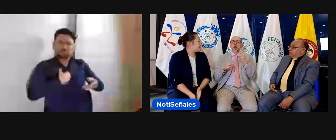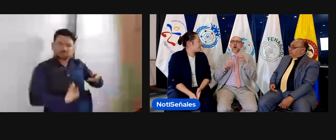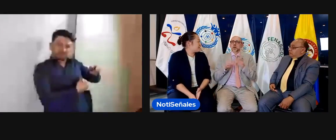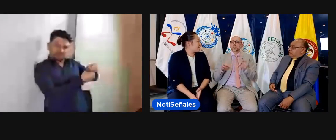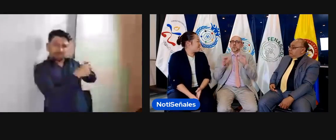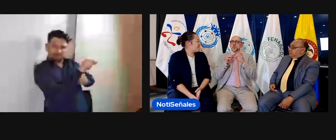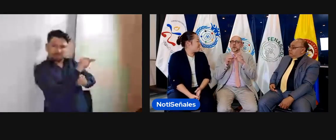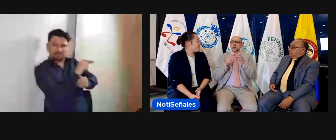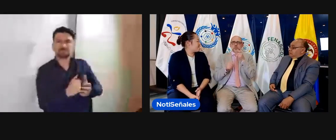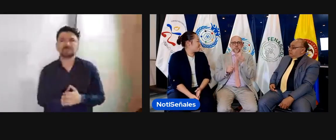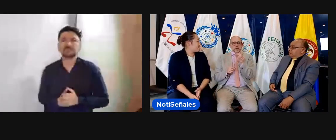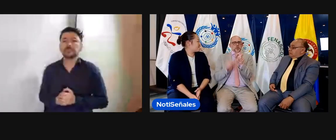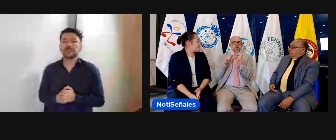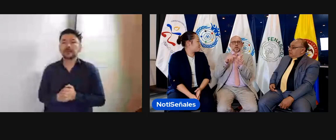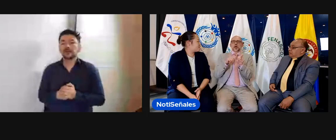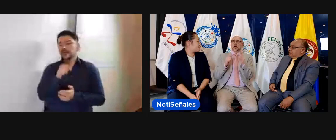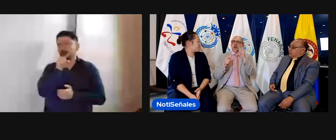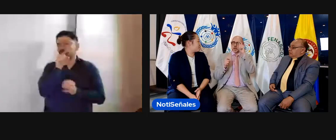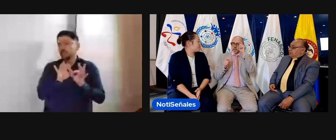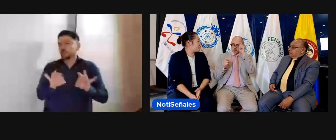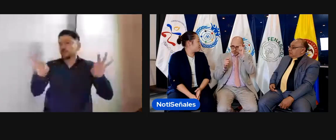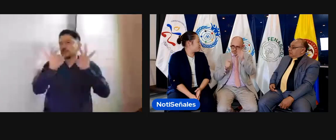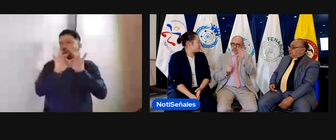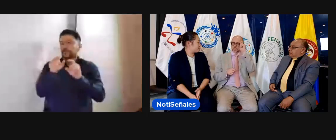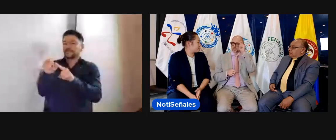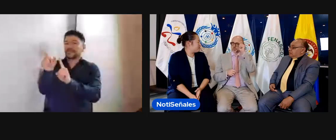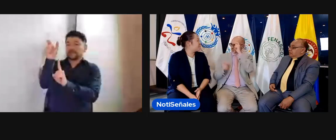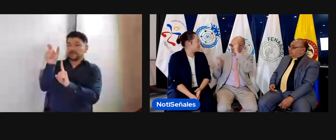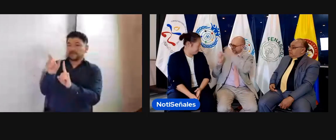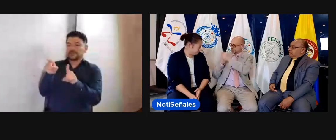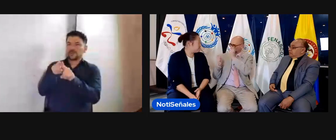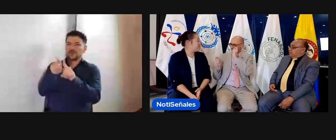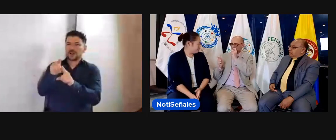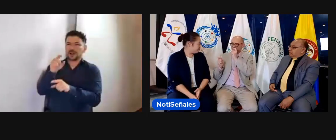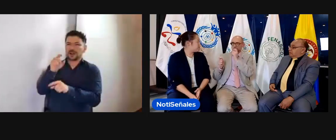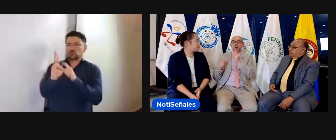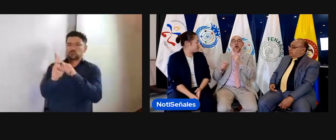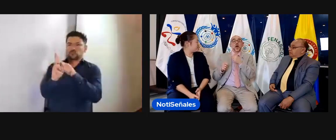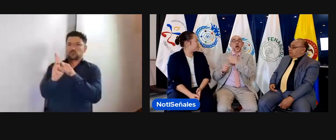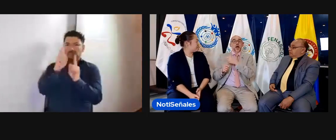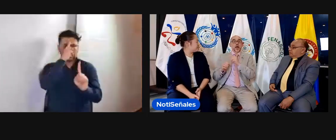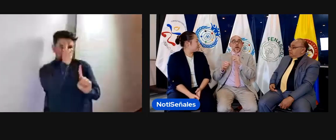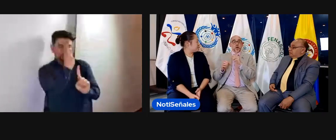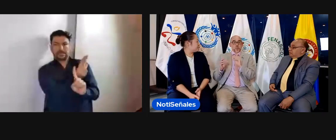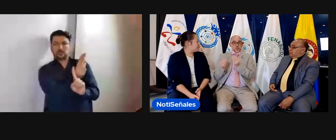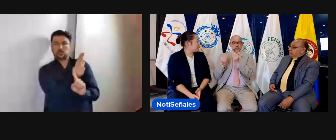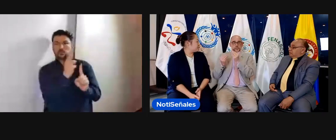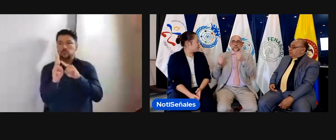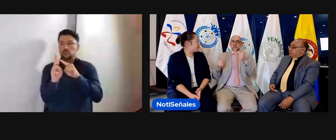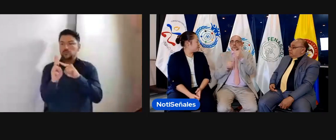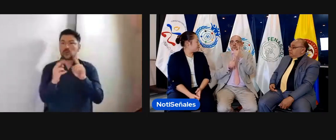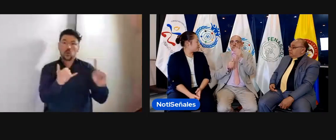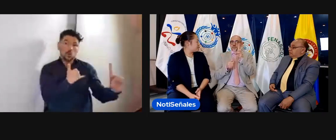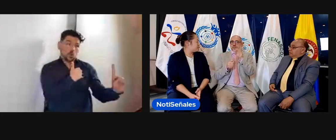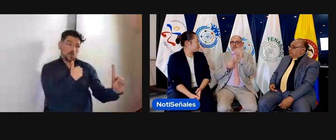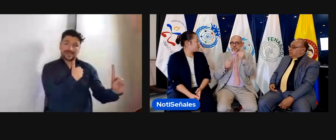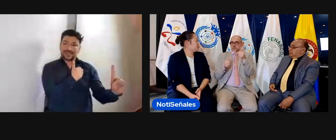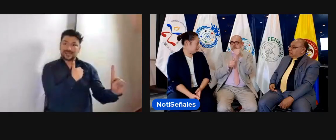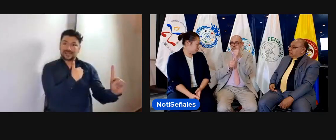junto con nosotros en ese capítulo. Así es, Henry, si quisiera añadir algo más a lo que dice Elizabeth,